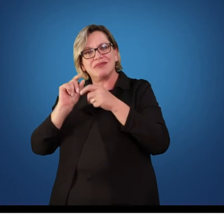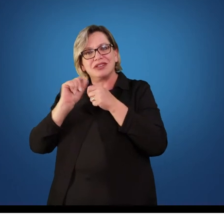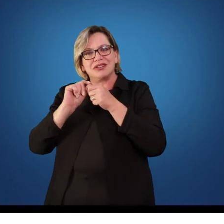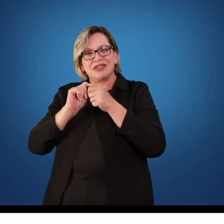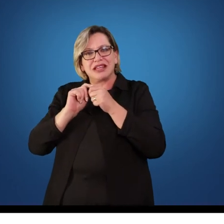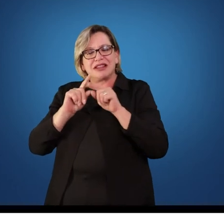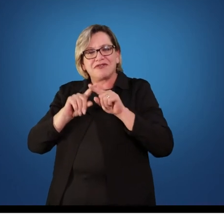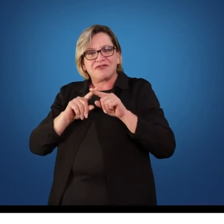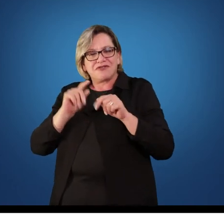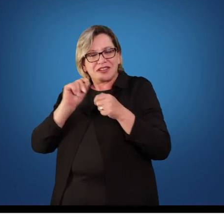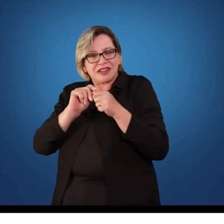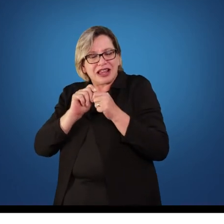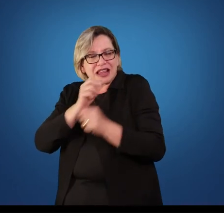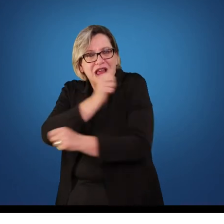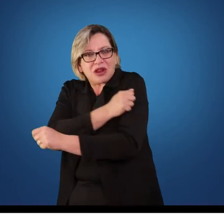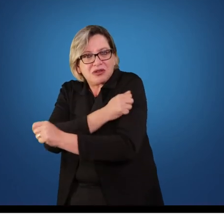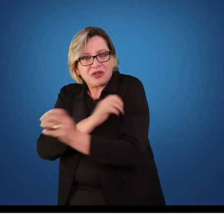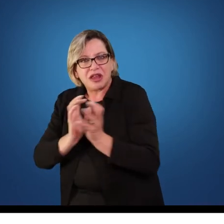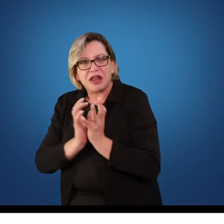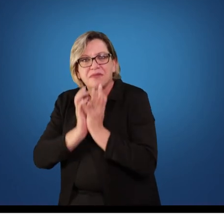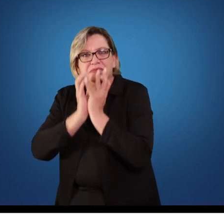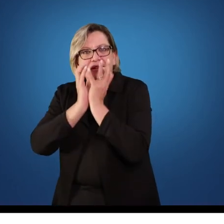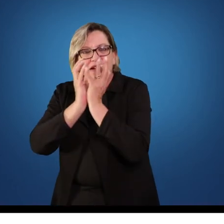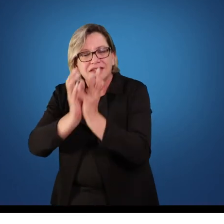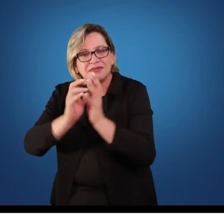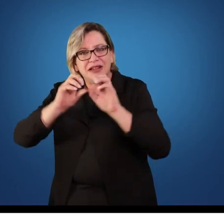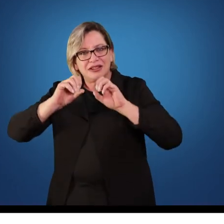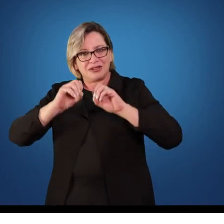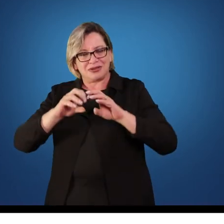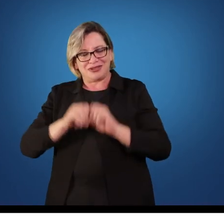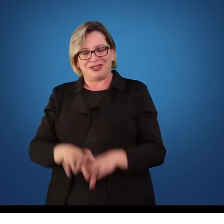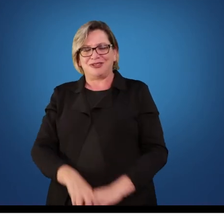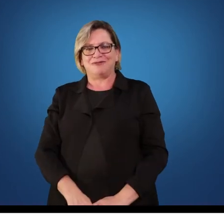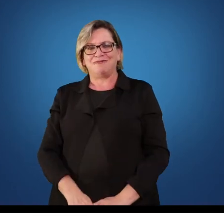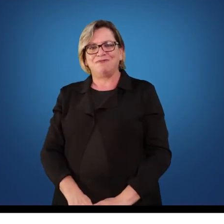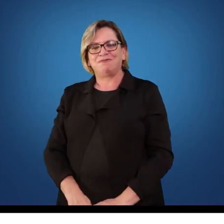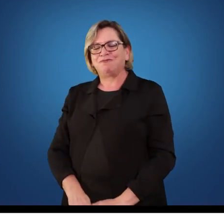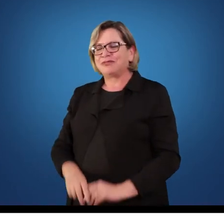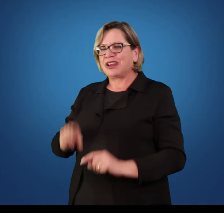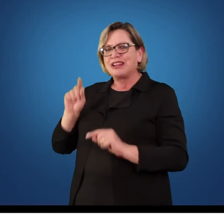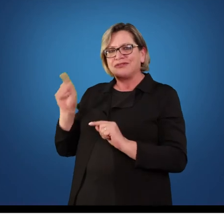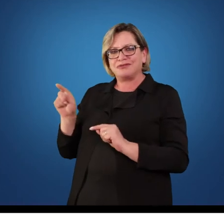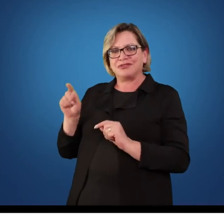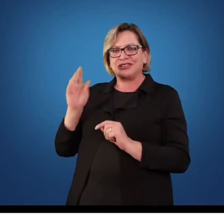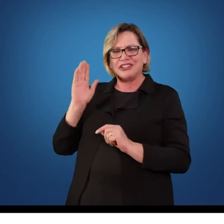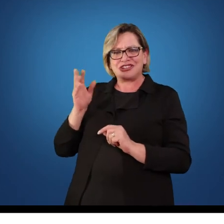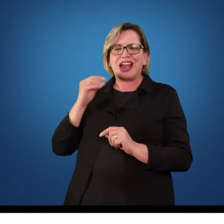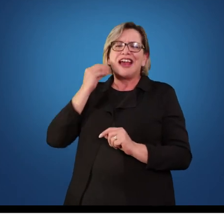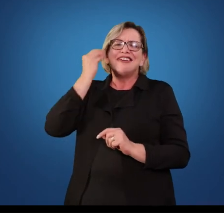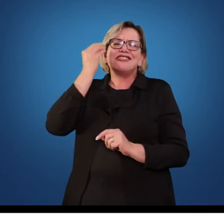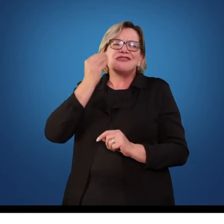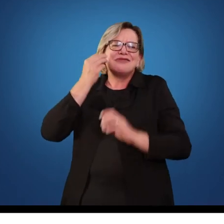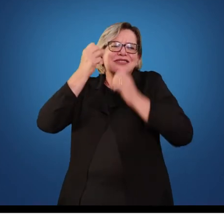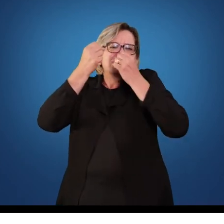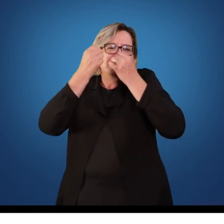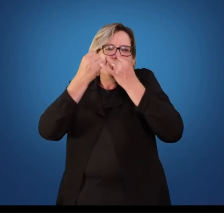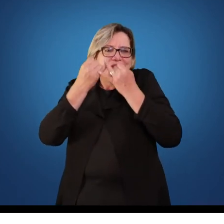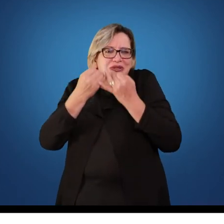parte da sua aula. Professor, e a partir de suas experiências, pelo que o professor já relatou um pouquinho no início, que já trabalhou em